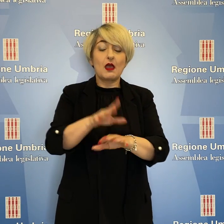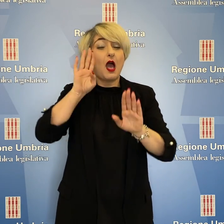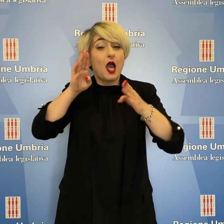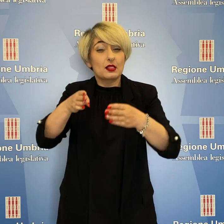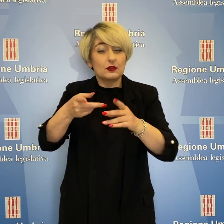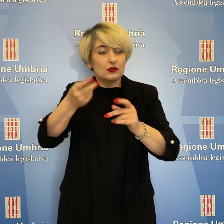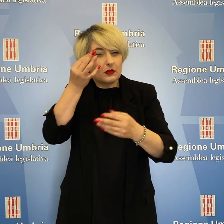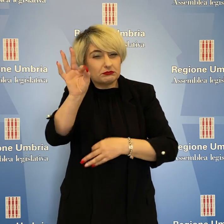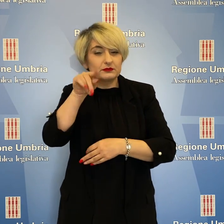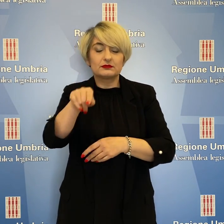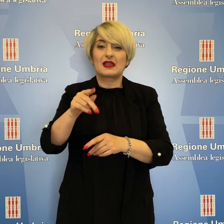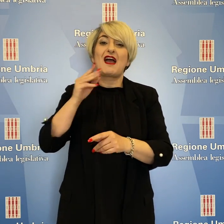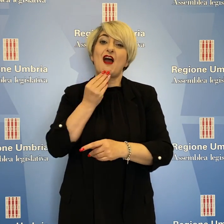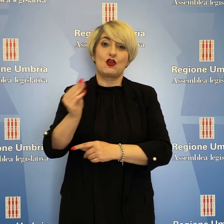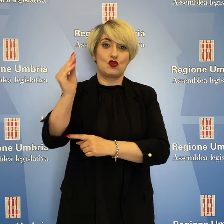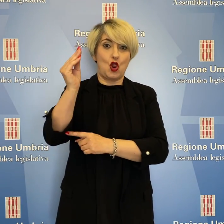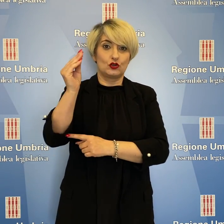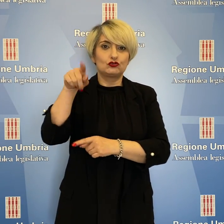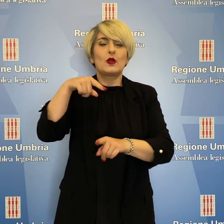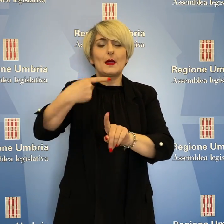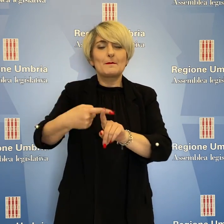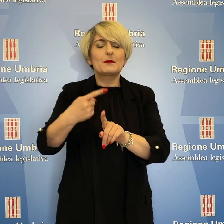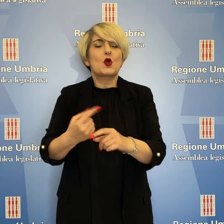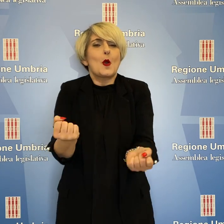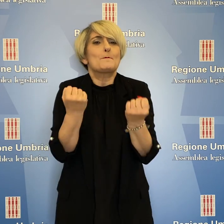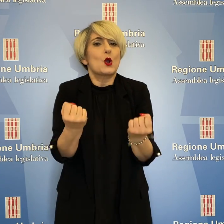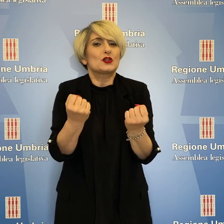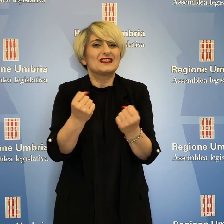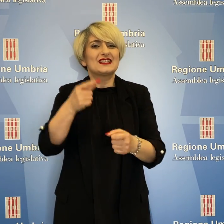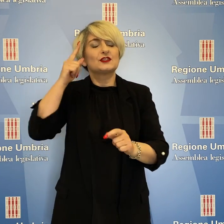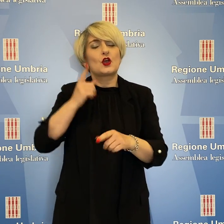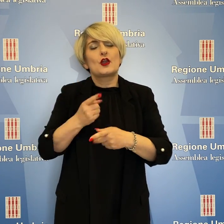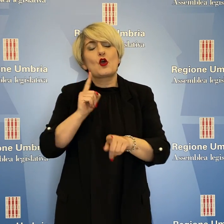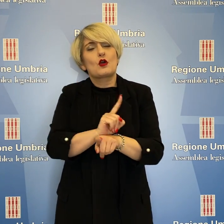adolescenti e un potenziamento dell'assistenza psicologica in generale.